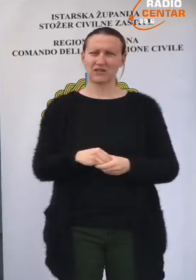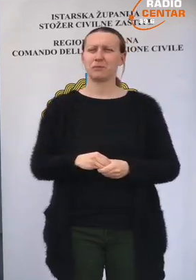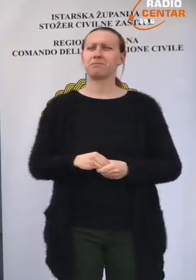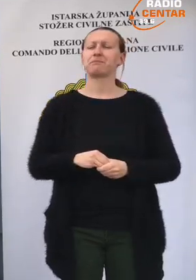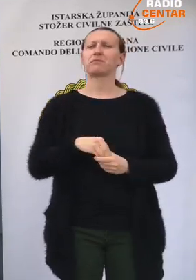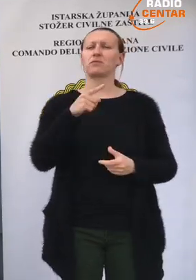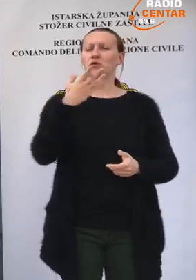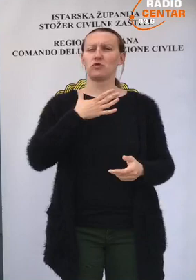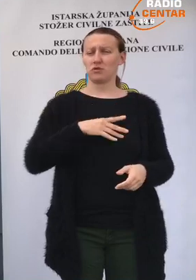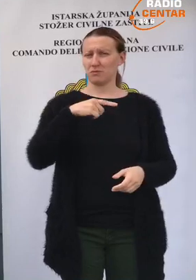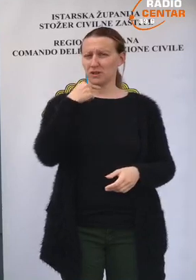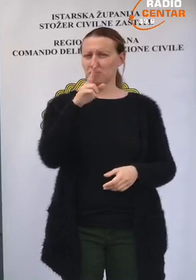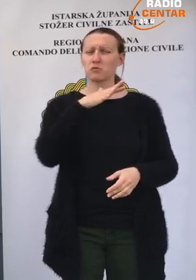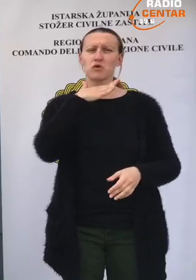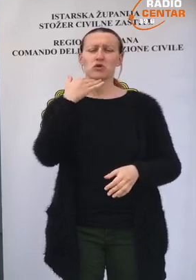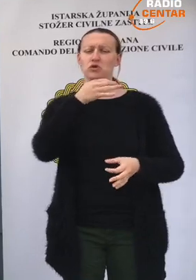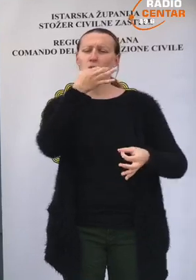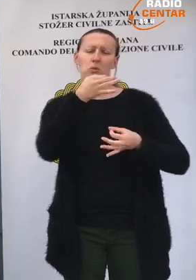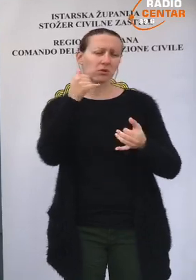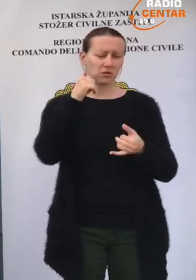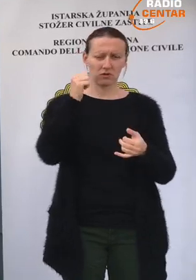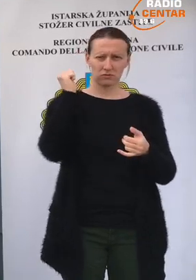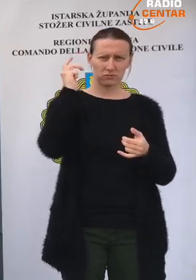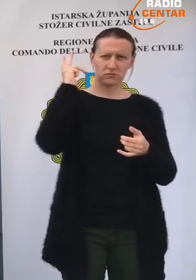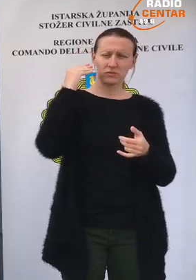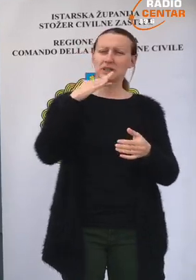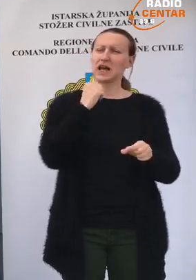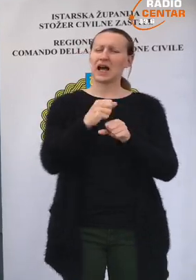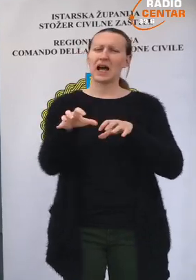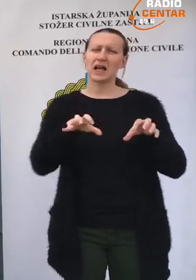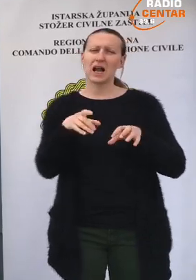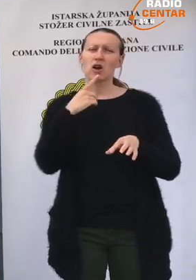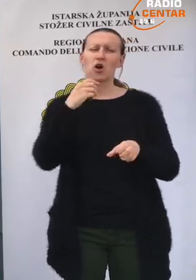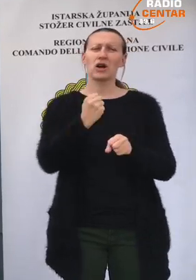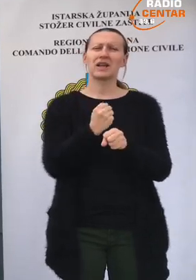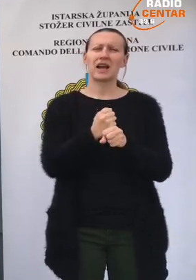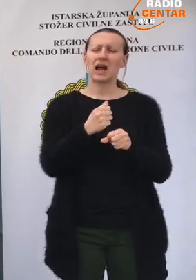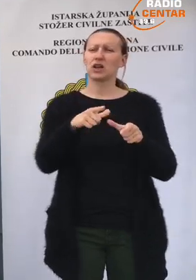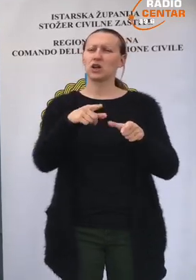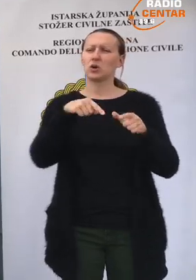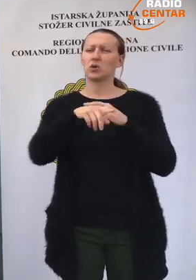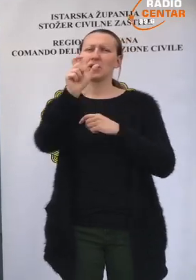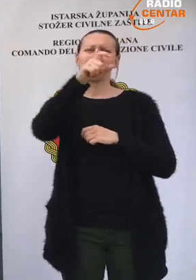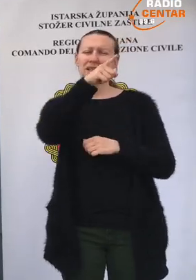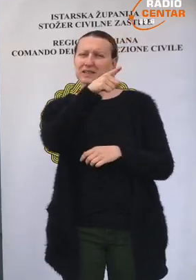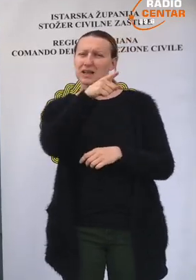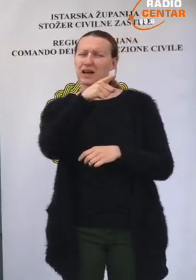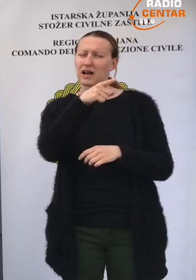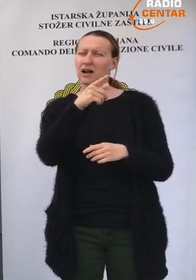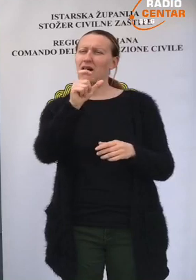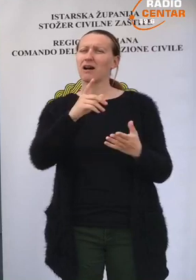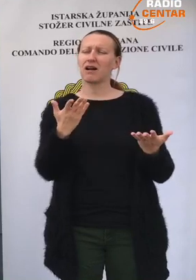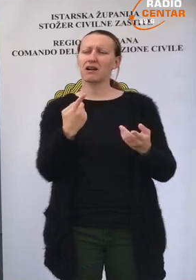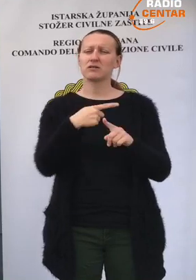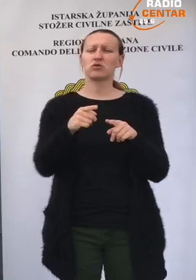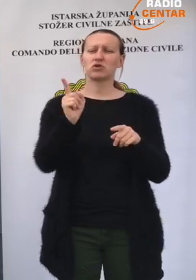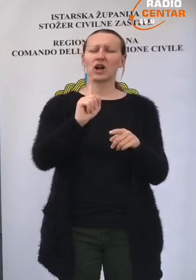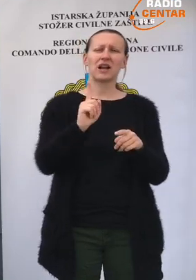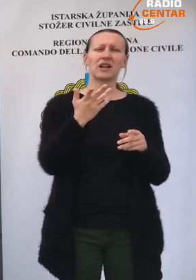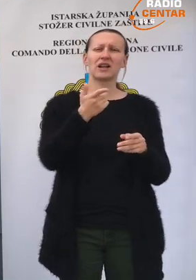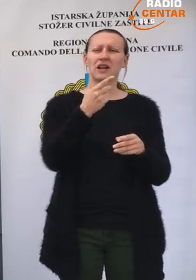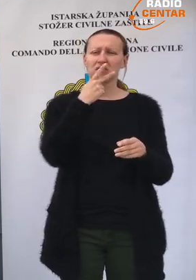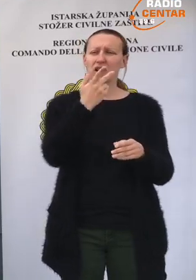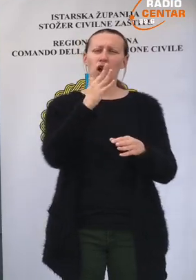Ono što želim naglasiti, imamo dosta upita ove dane za radnike koji rade u Italiji, znači zašto nisu